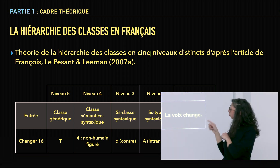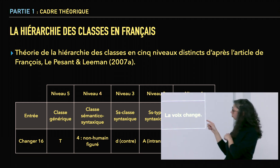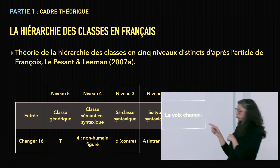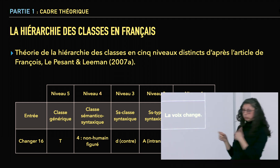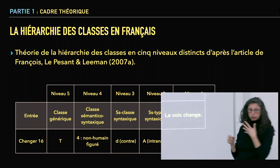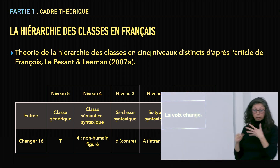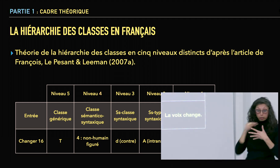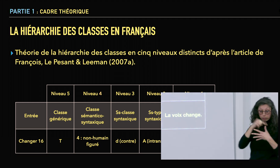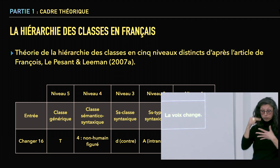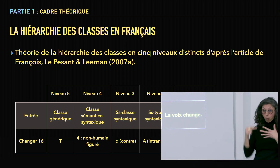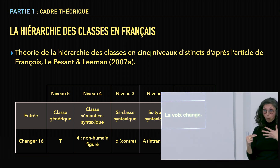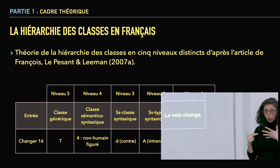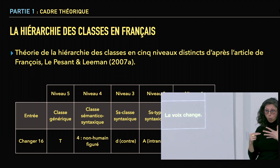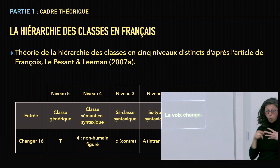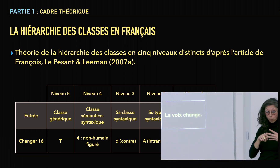Donc la voix change.